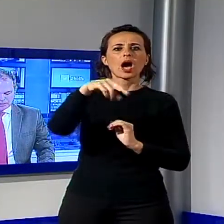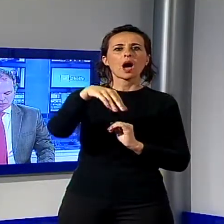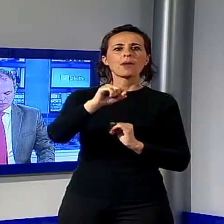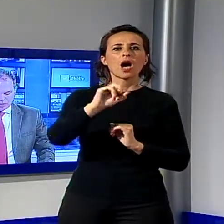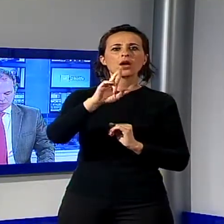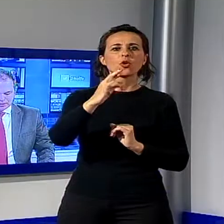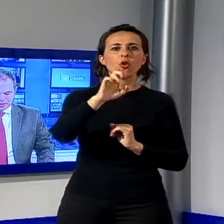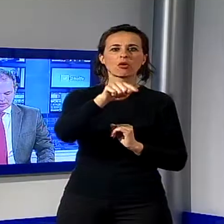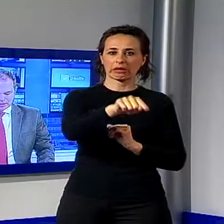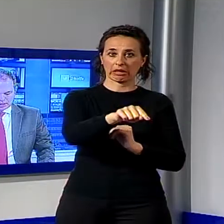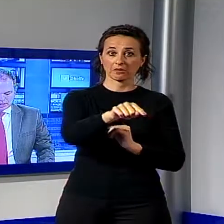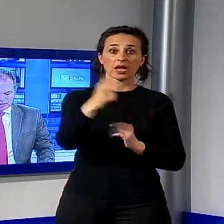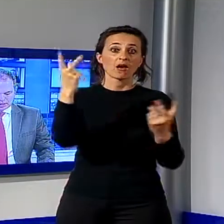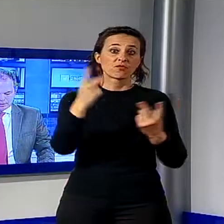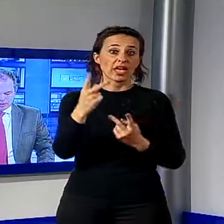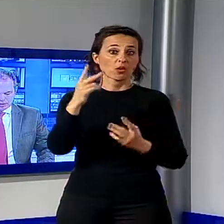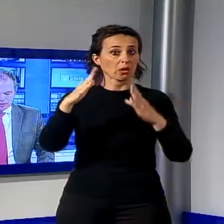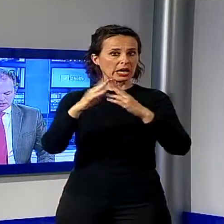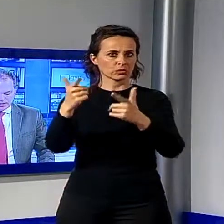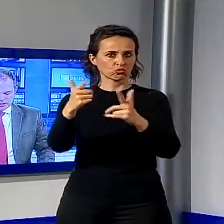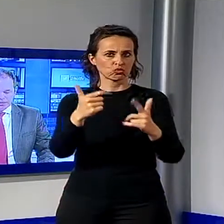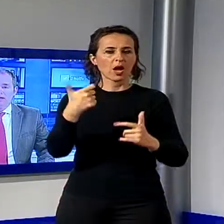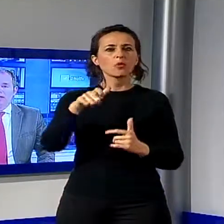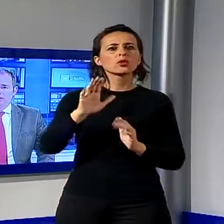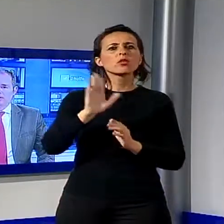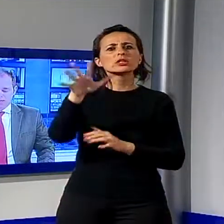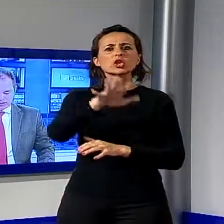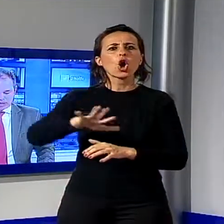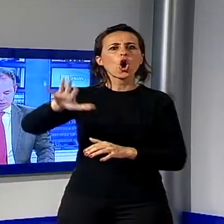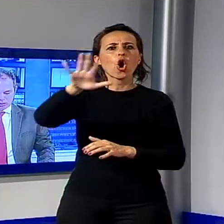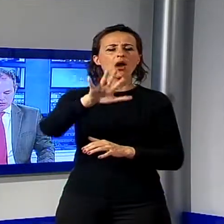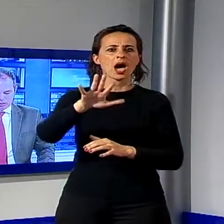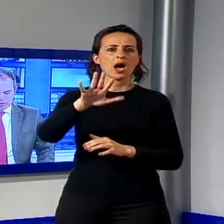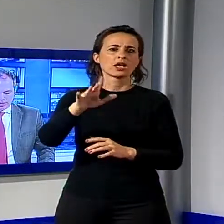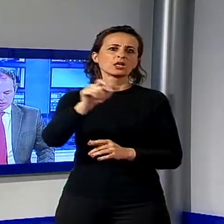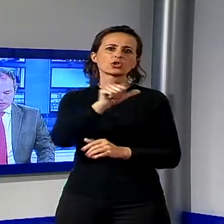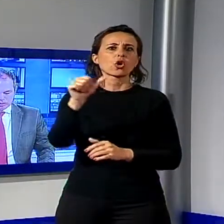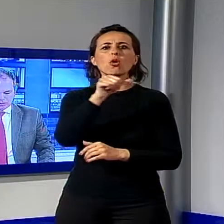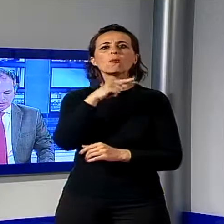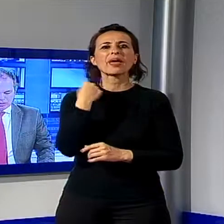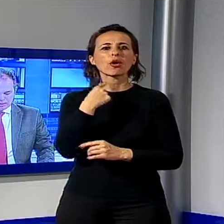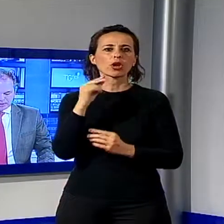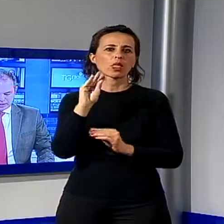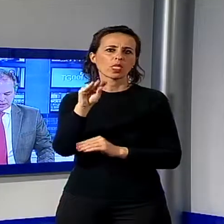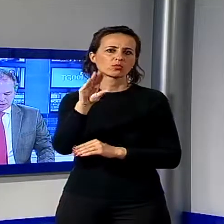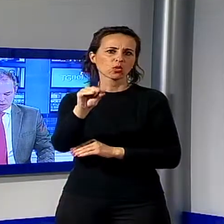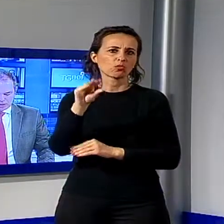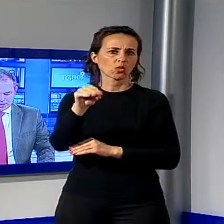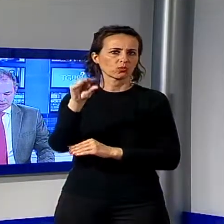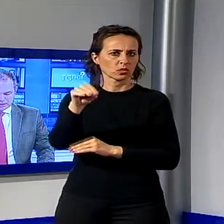pascolo delle pecore. Stamani però si è alzato in volo un elicottero per completare l'opera di